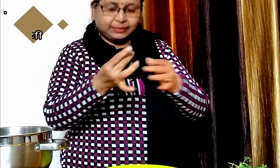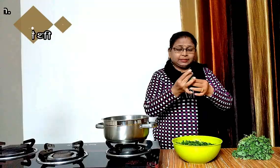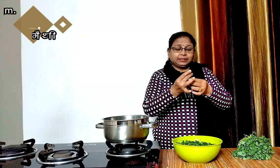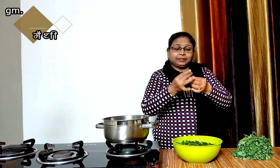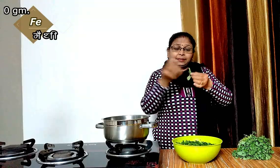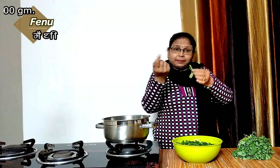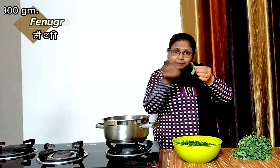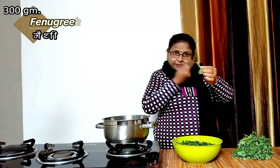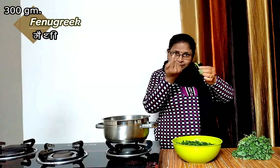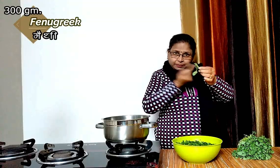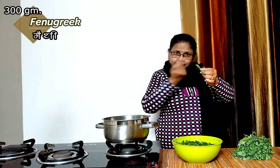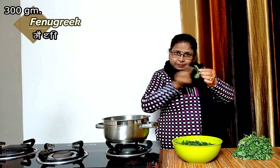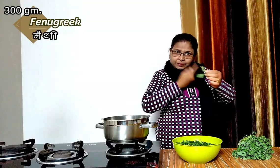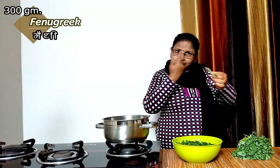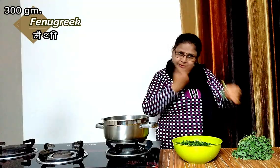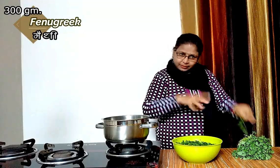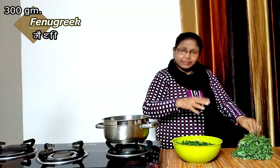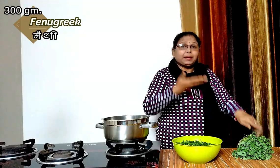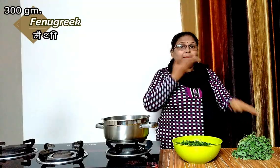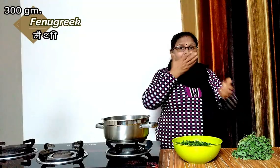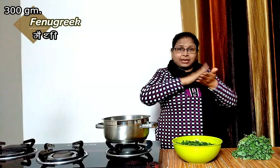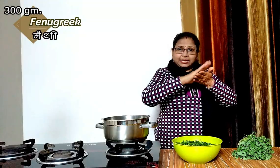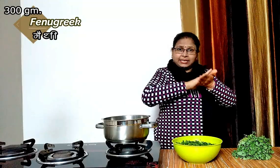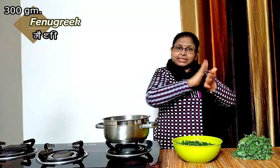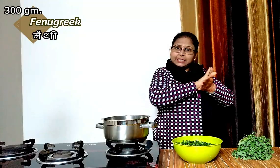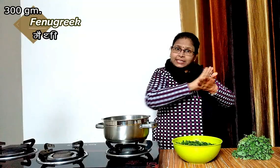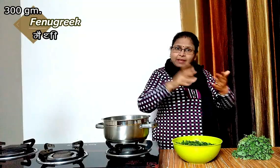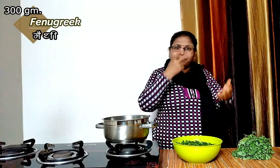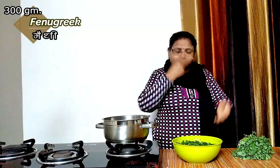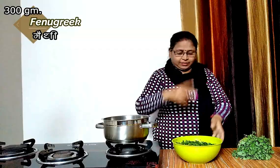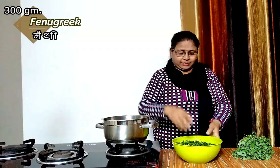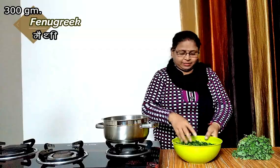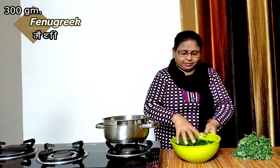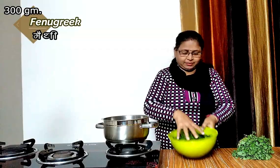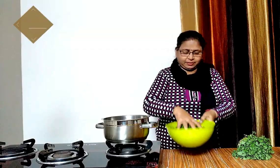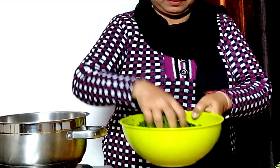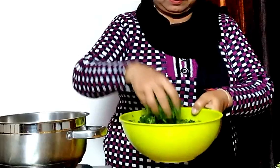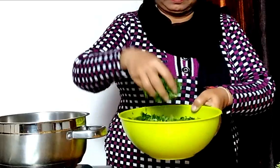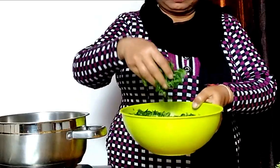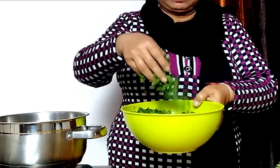और उनको काट कर धो लेंगे हमने से पहले ही दोकर रख लिया था